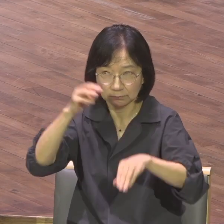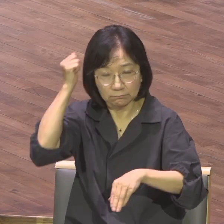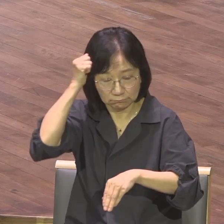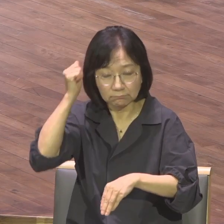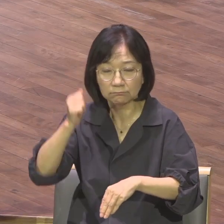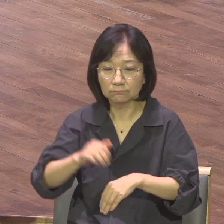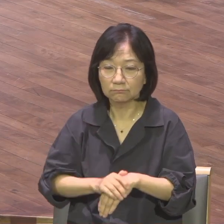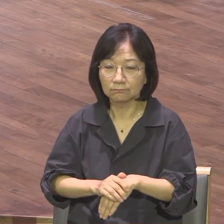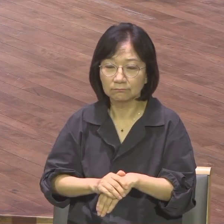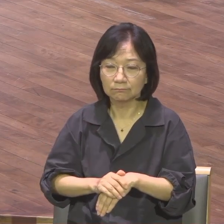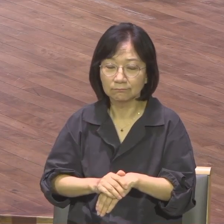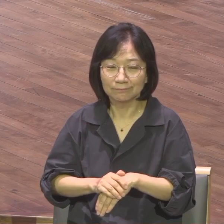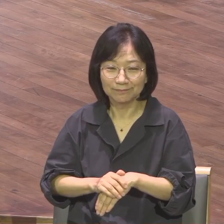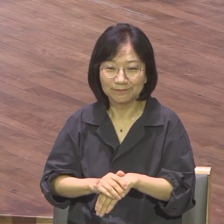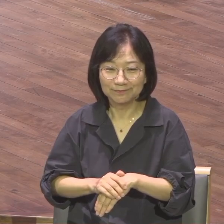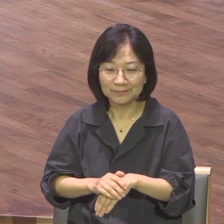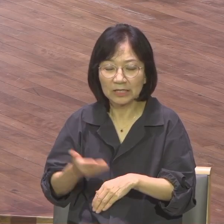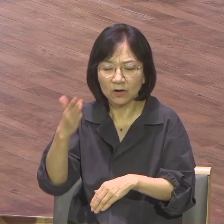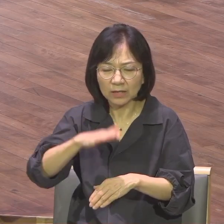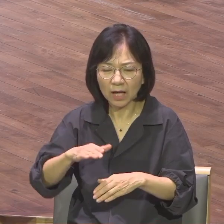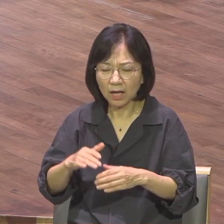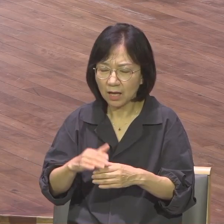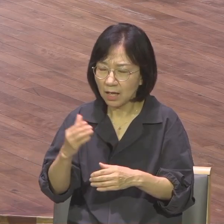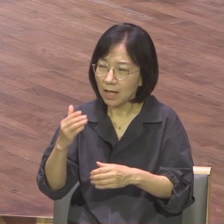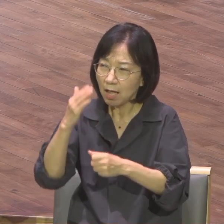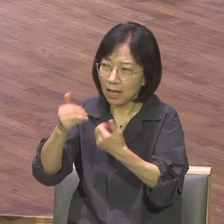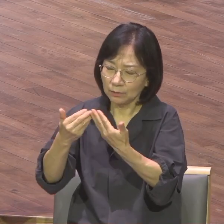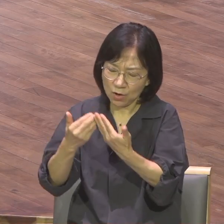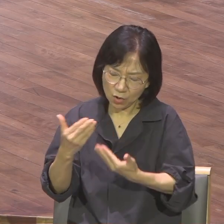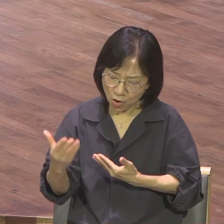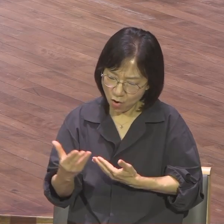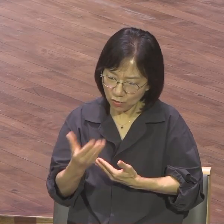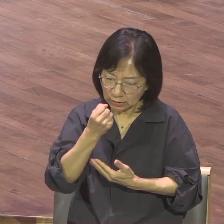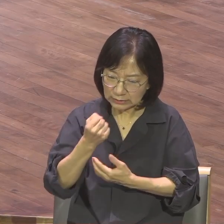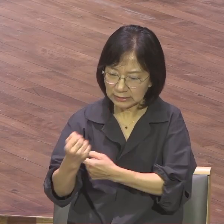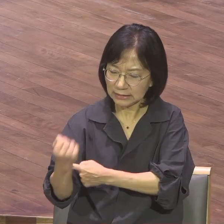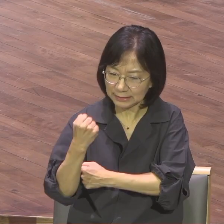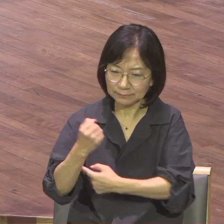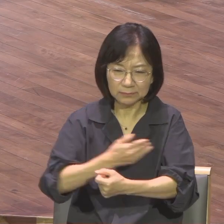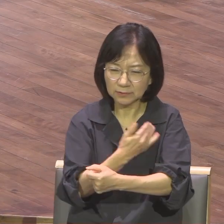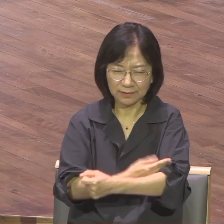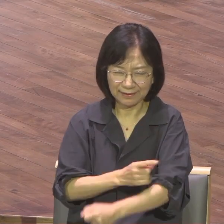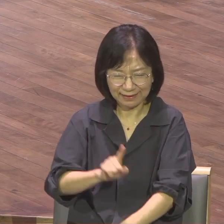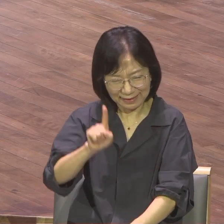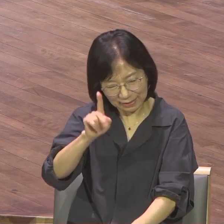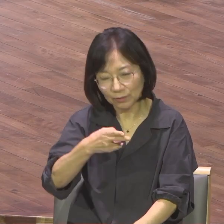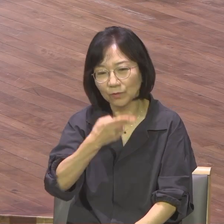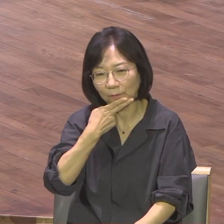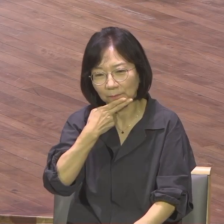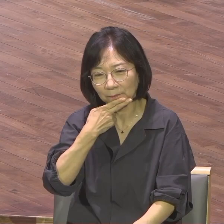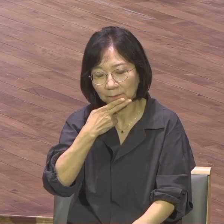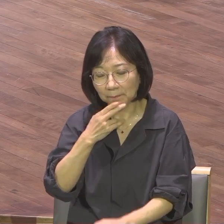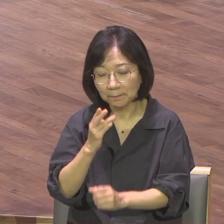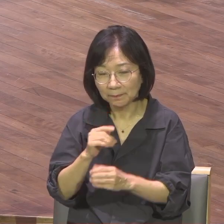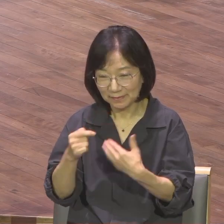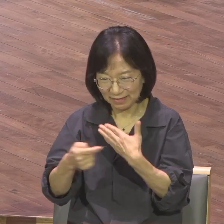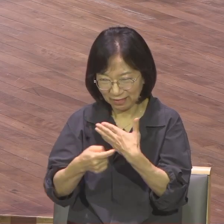경건의 능력이 전혀 없는 혹시 내 안에 우리 안에 이런 모습들은 없는지 저와 여러분들이 한번